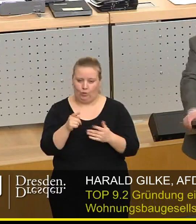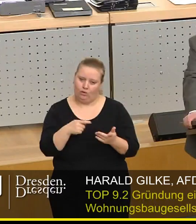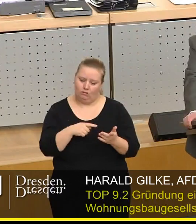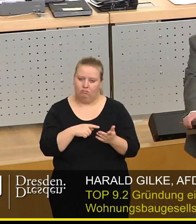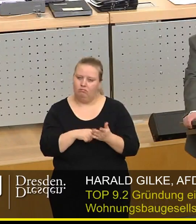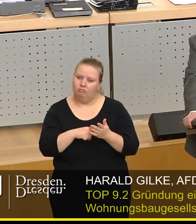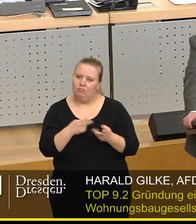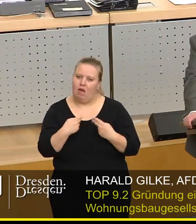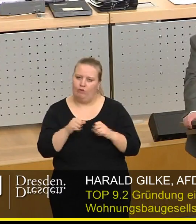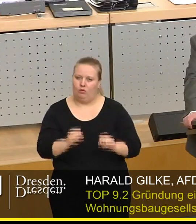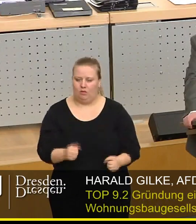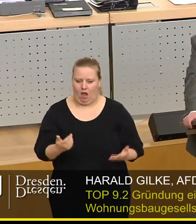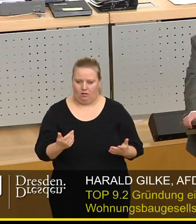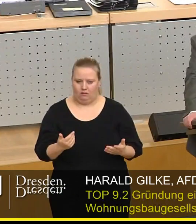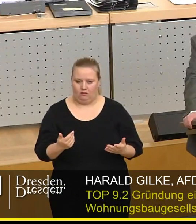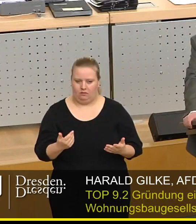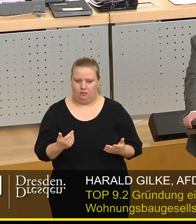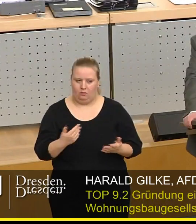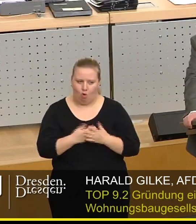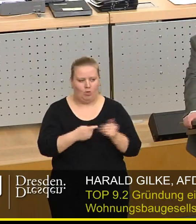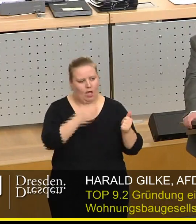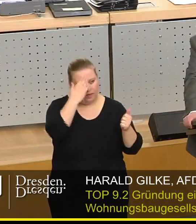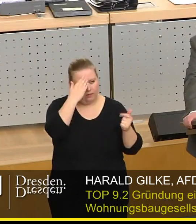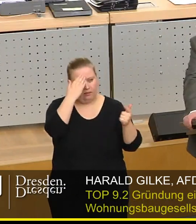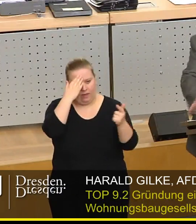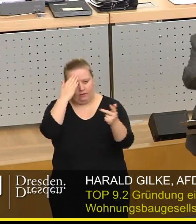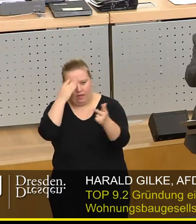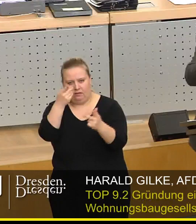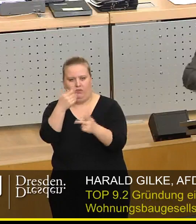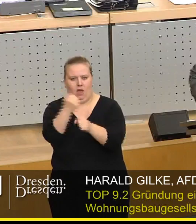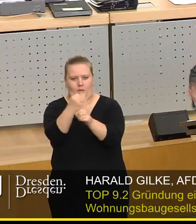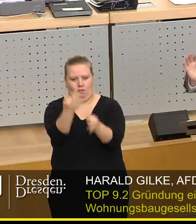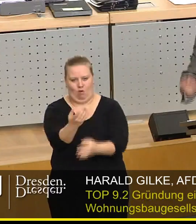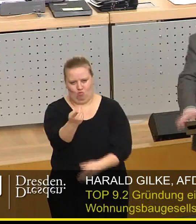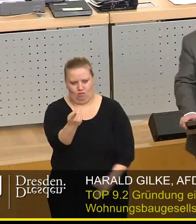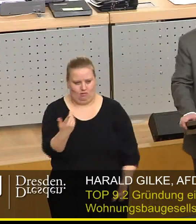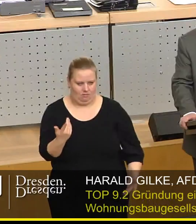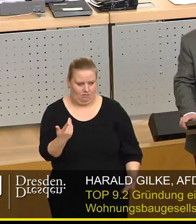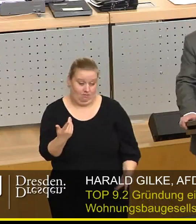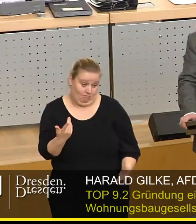oder eine Antwort sein. Da kennt jemand, der jemand kennt, der einen Job braucht. Könnte sein.